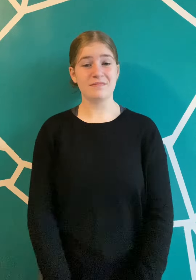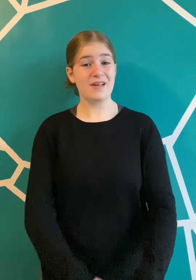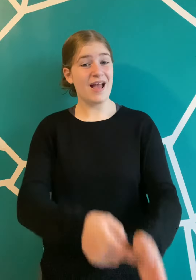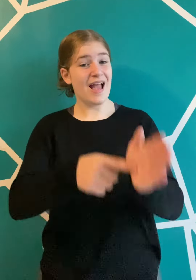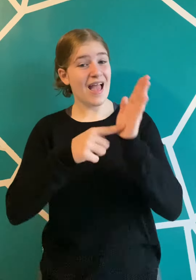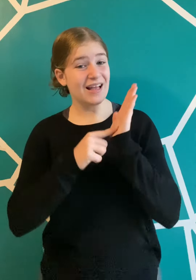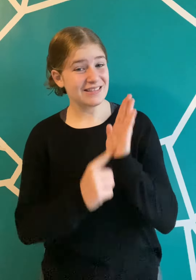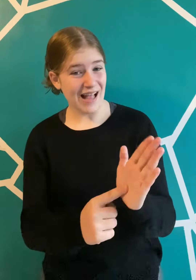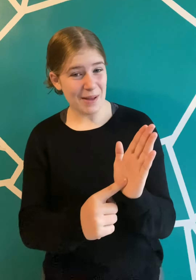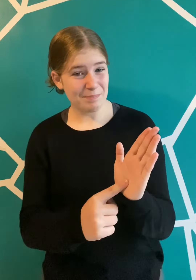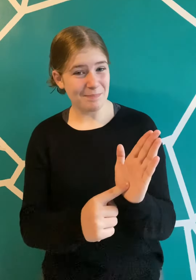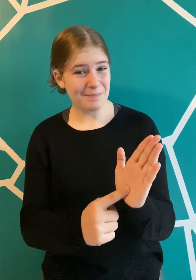Exemple